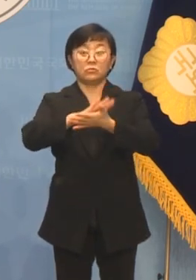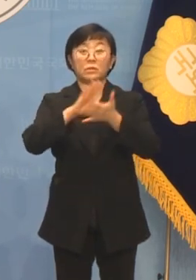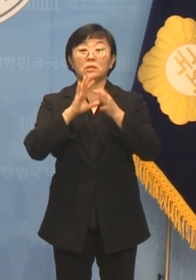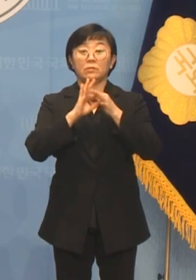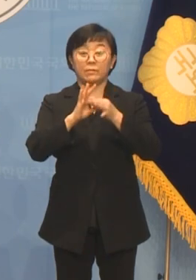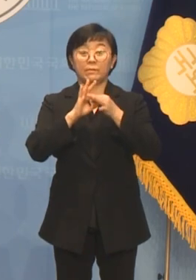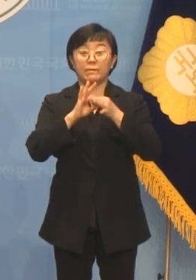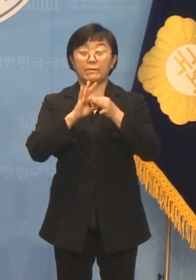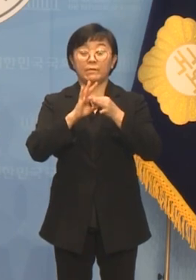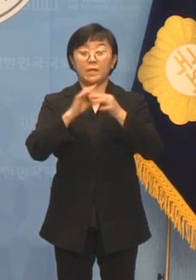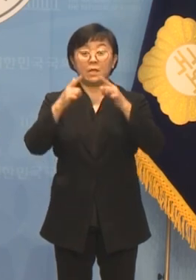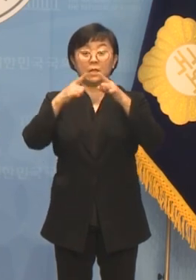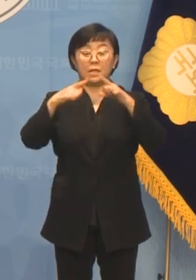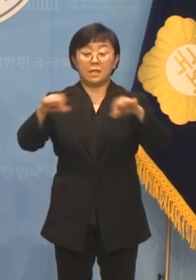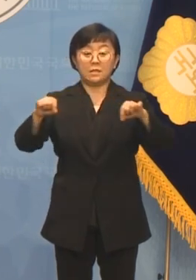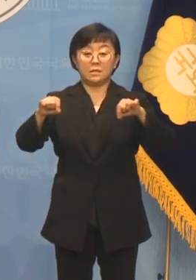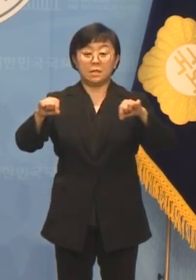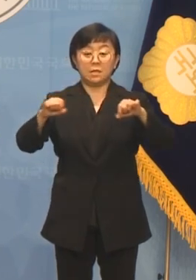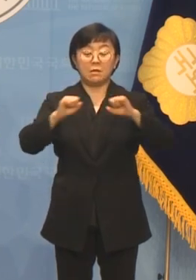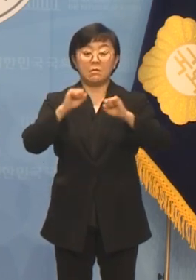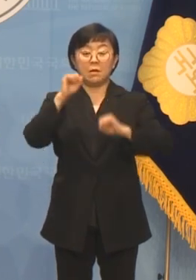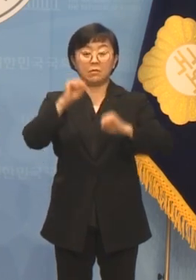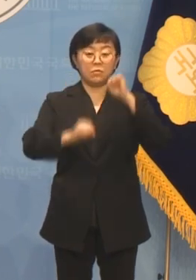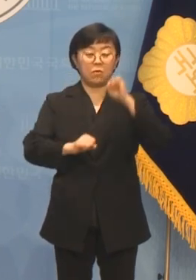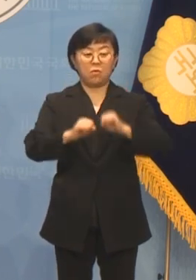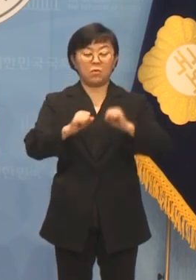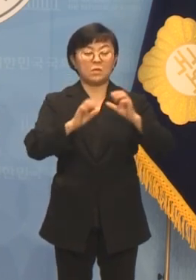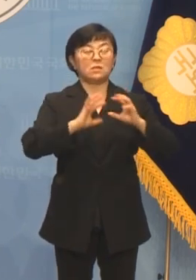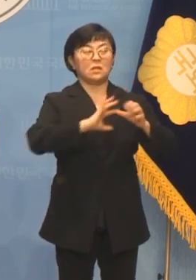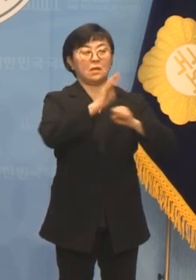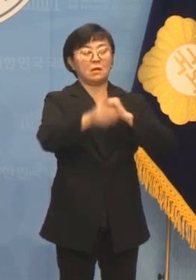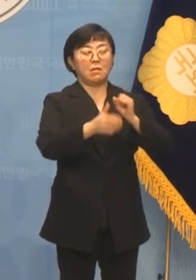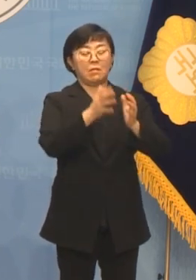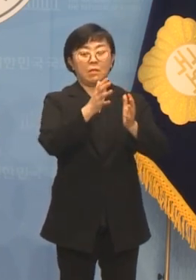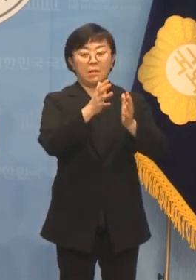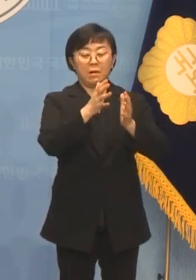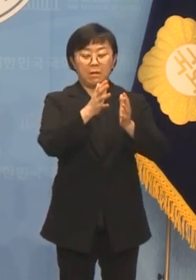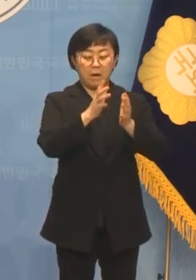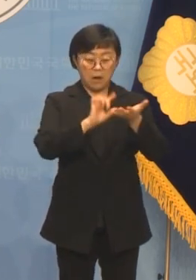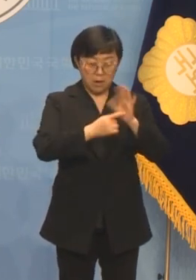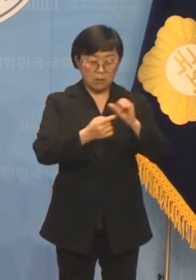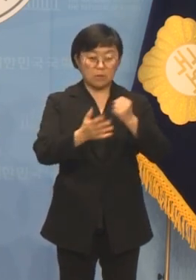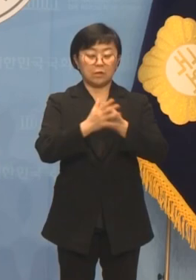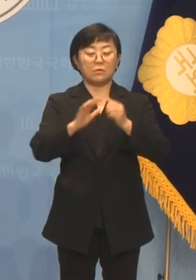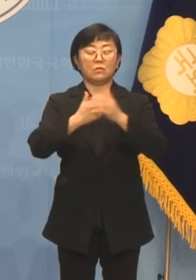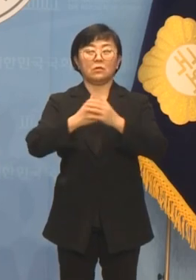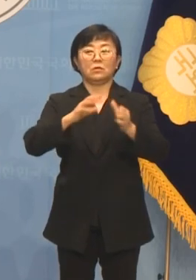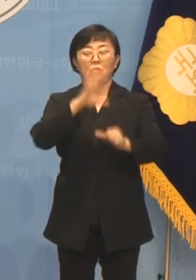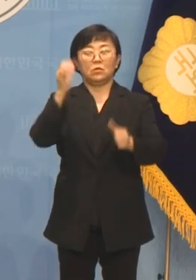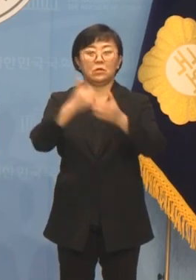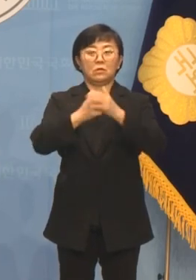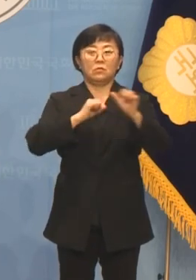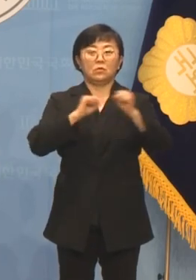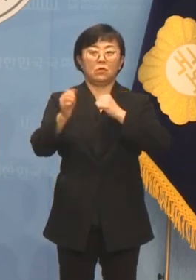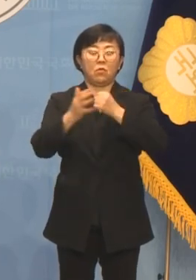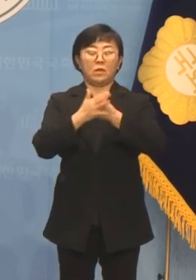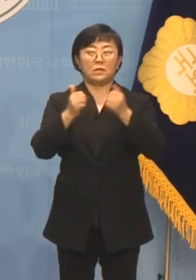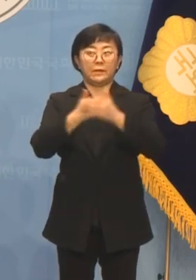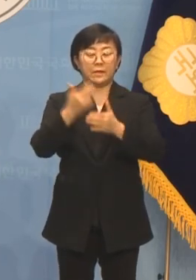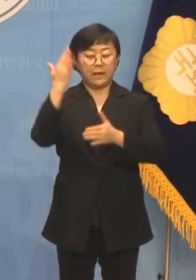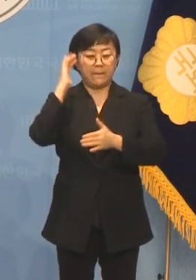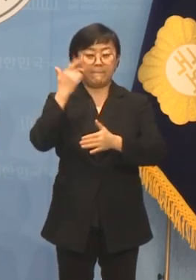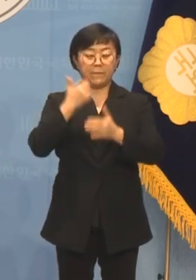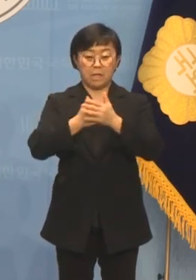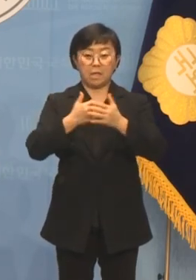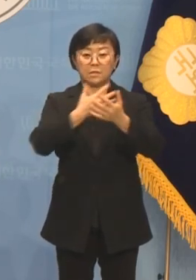일제의 만행을 세계에 알린 독립운동가이자 한미상호방위조약 체계를 통해